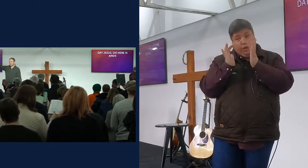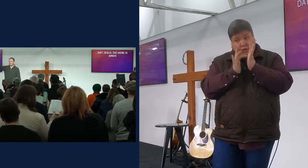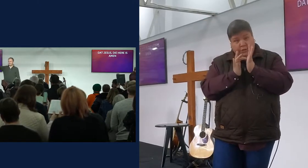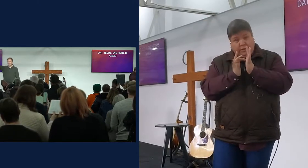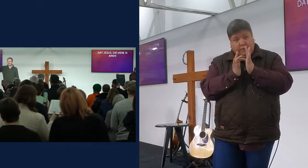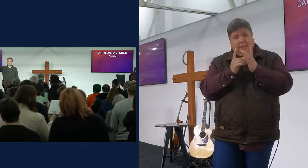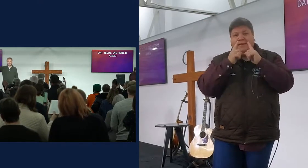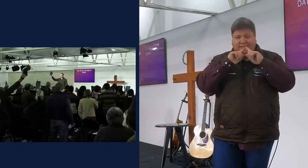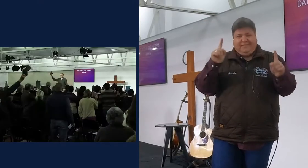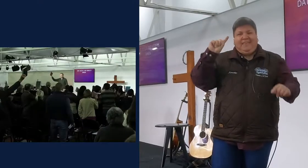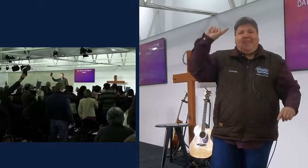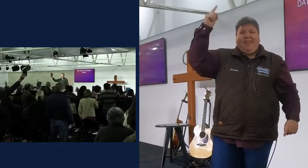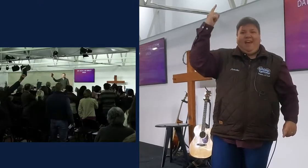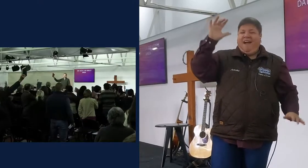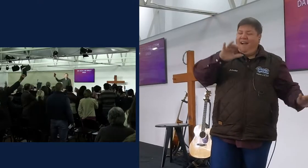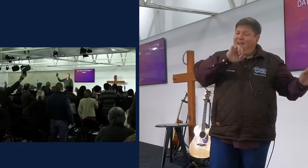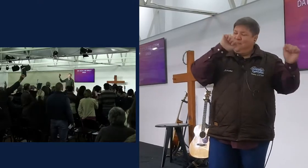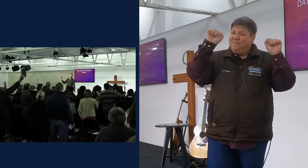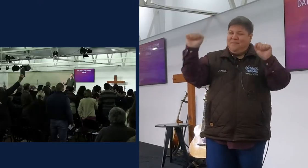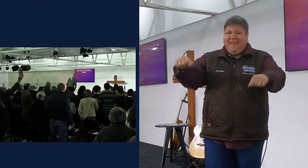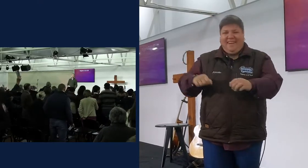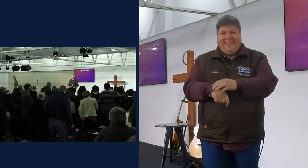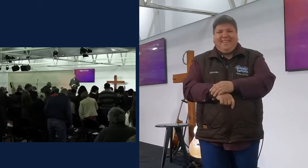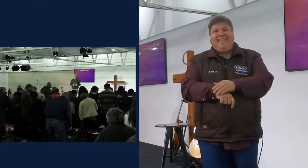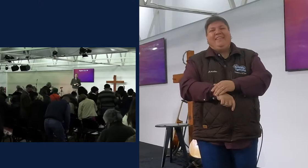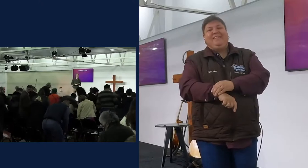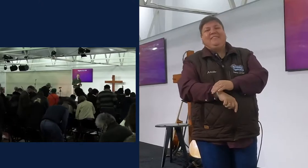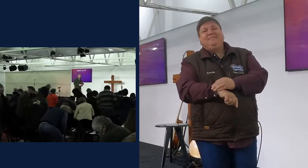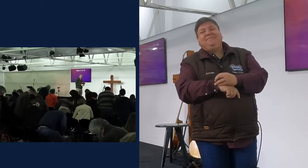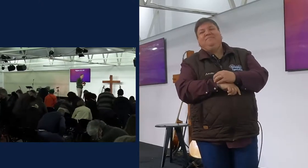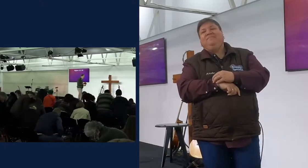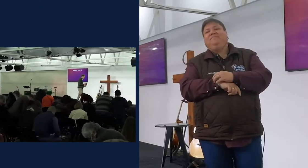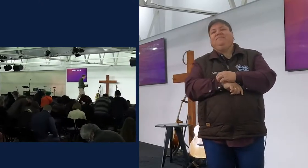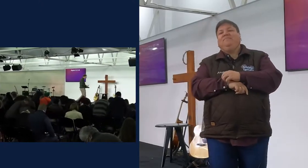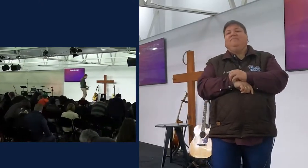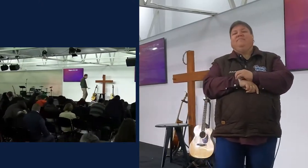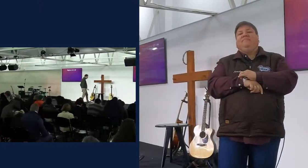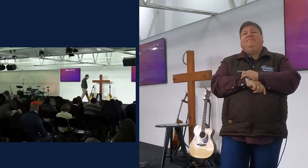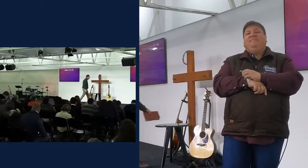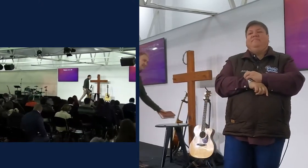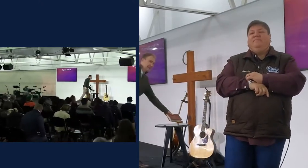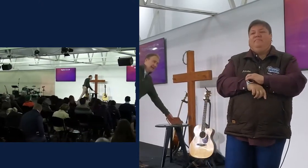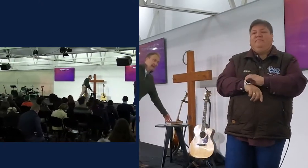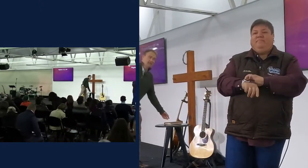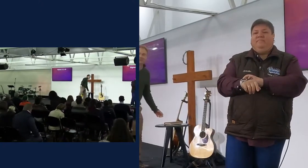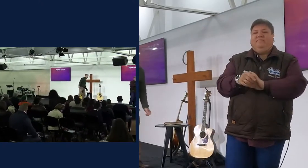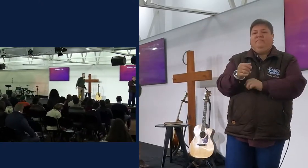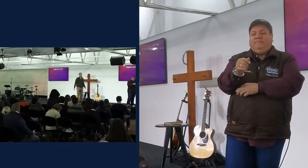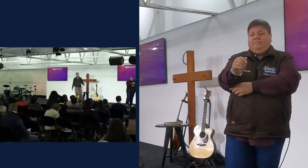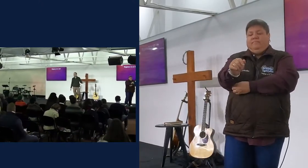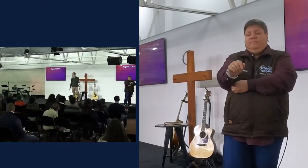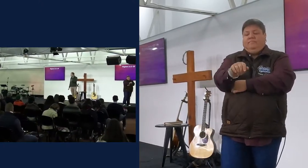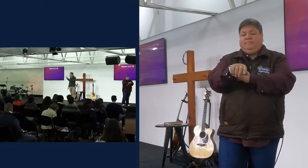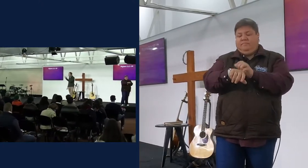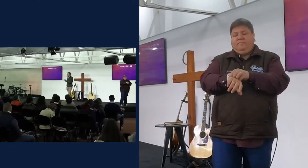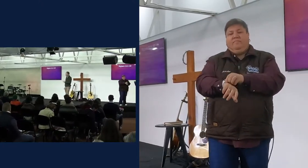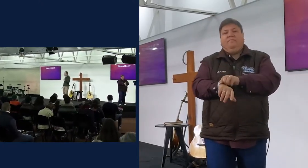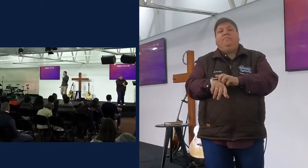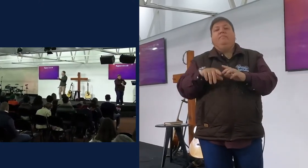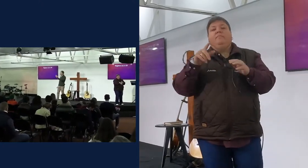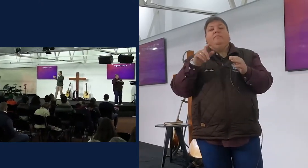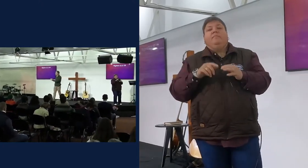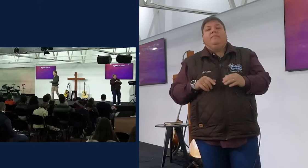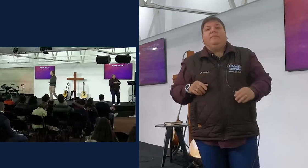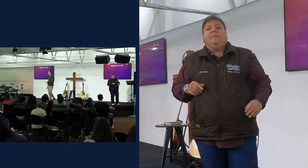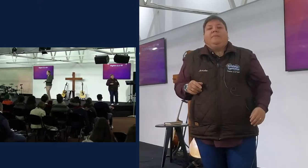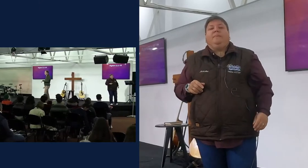die Heere is. Amen. Amen, baie dankie. Ek kan volgend jou bybel oopmaak by Richters 11, en ons gaan een paar verse lees,